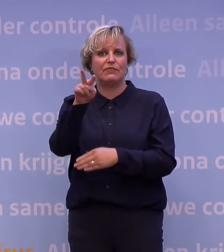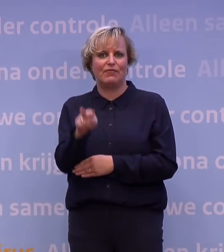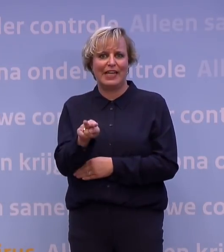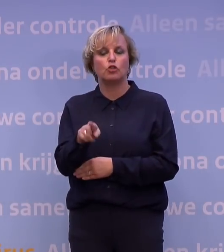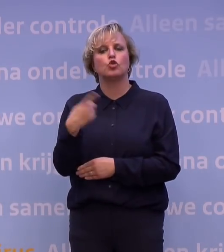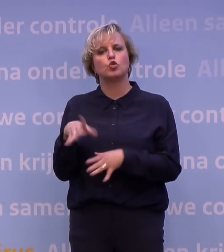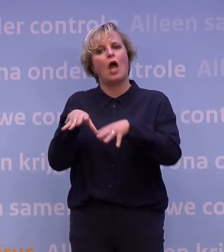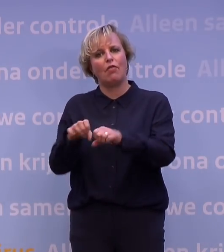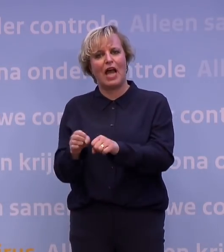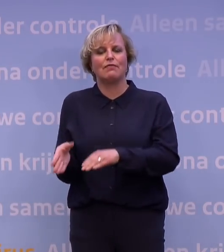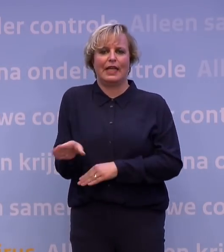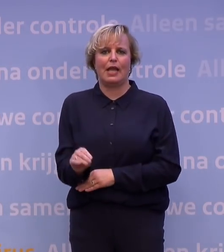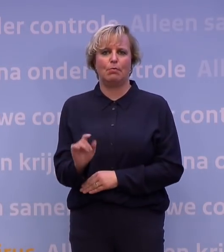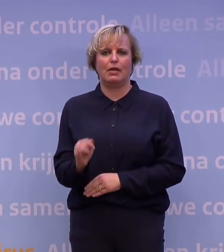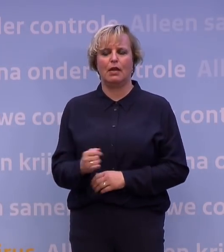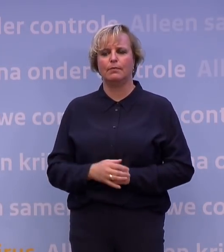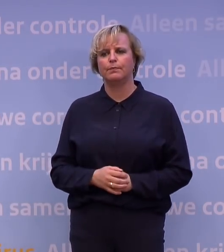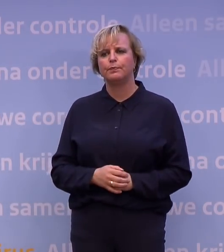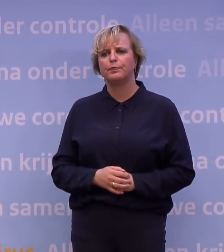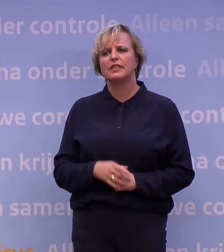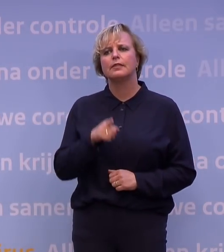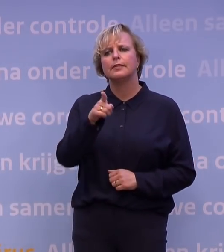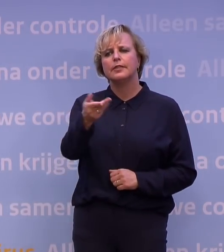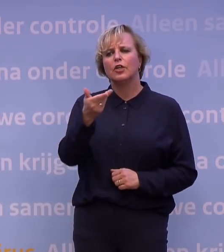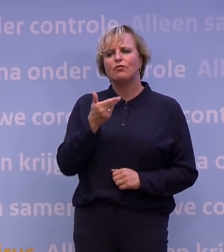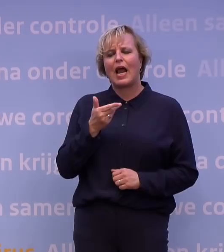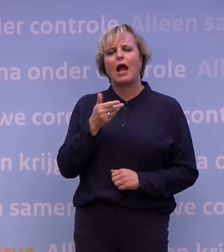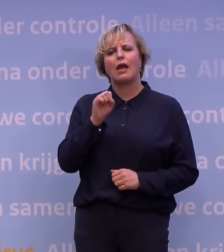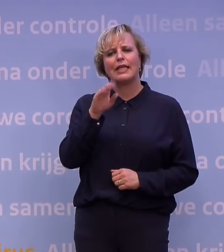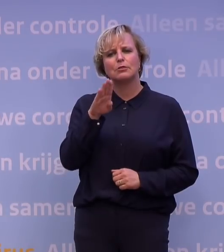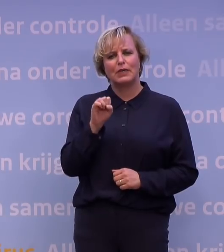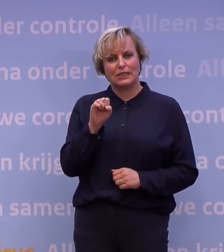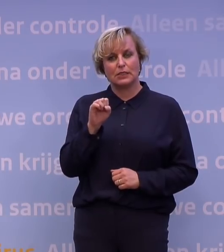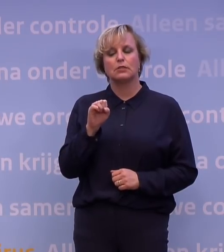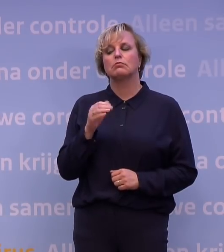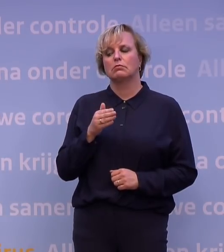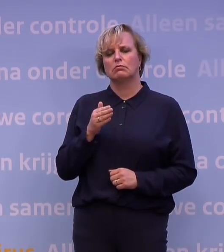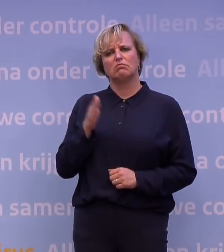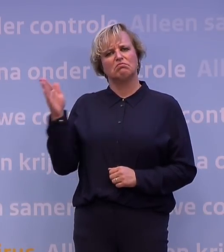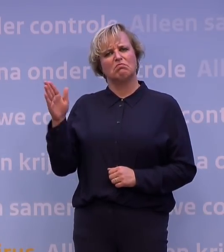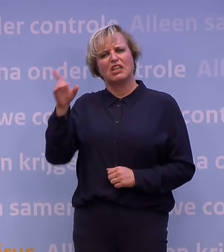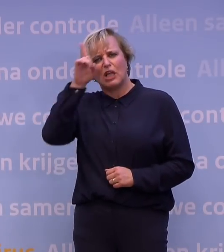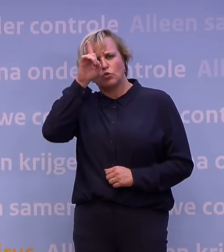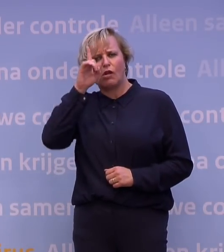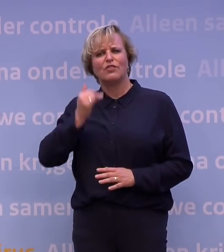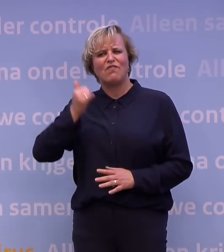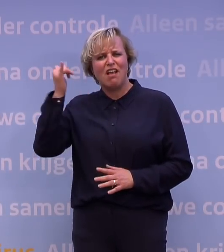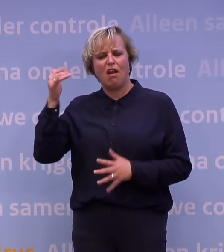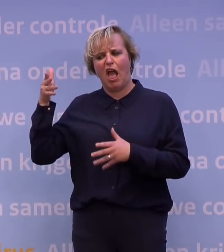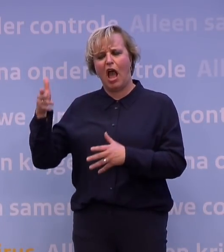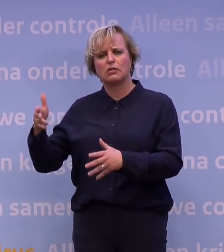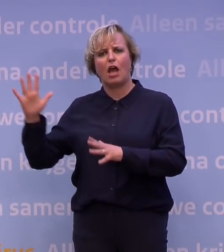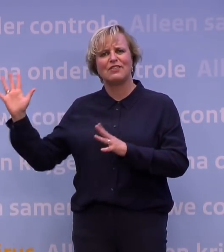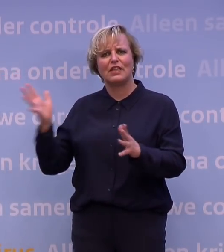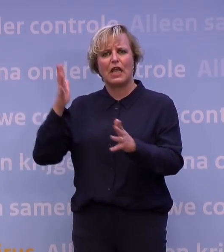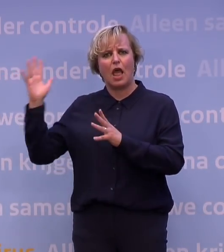stuk handhaving bijgekomen. En nu is er bij onze Oosterburen in Duitsland heel veel aandacht voor ventilatie, luchtzuiveringssystemen. Er is ook